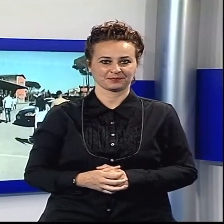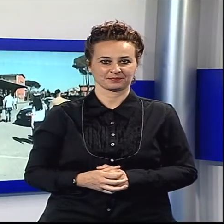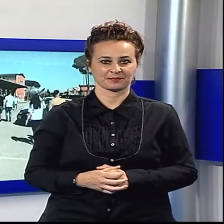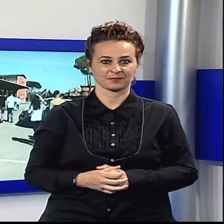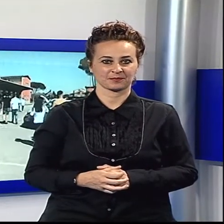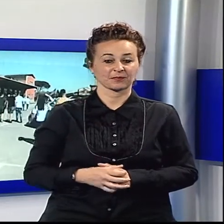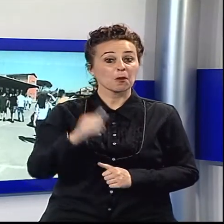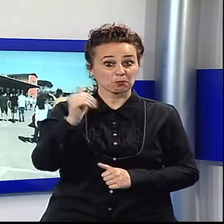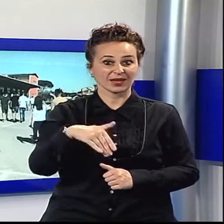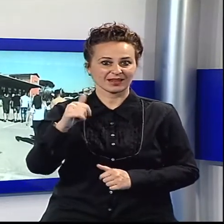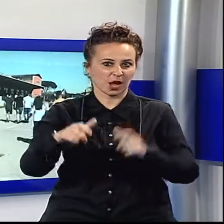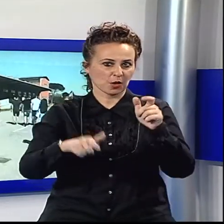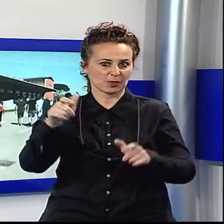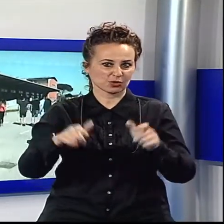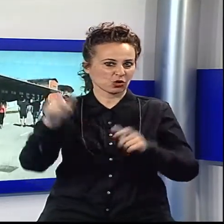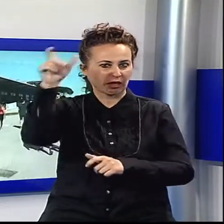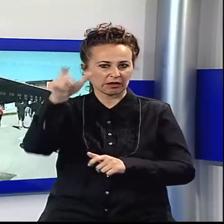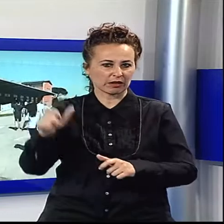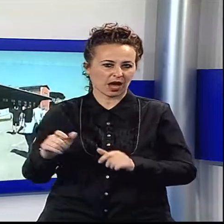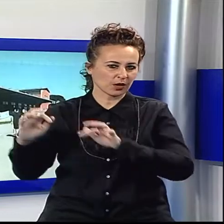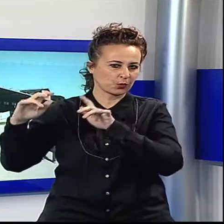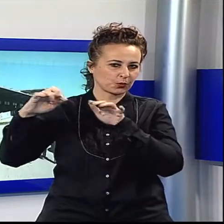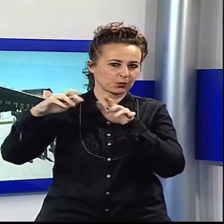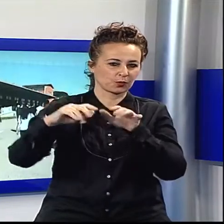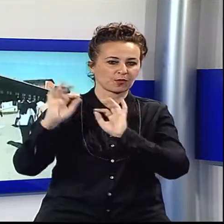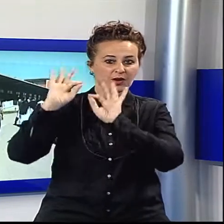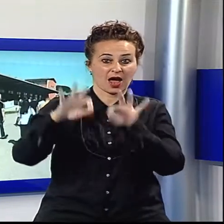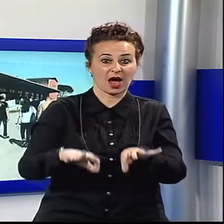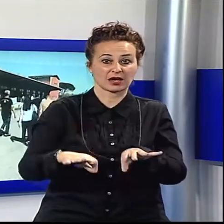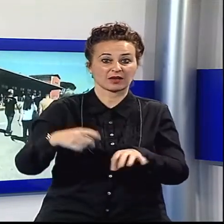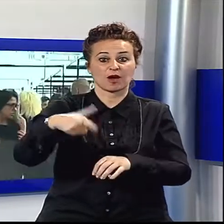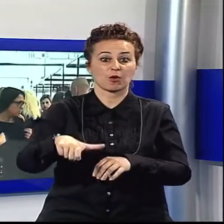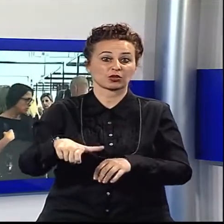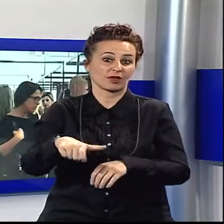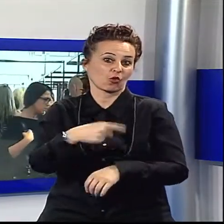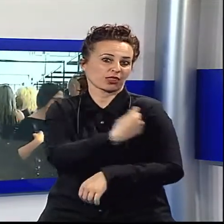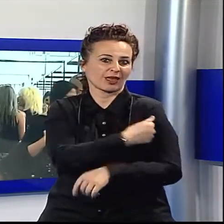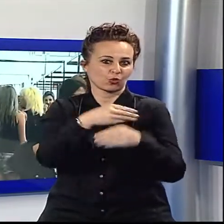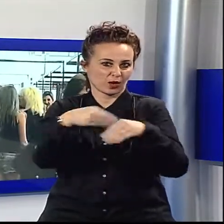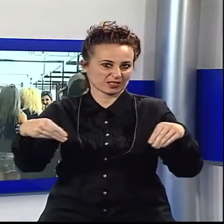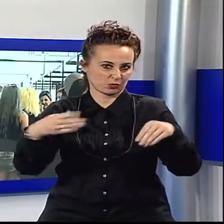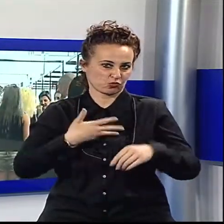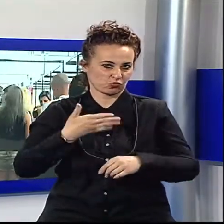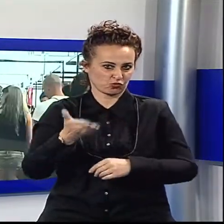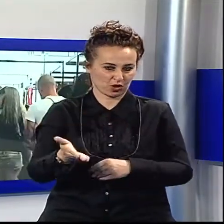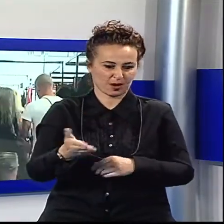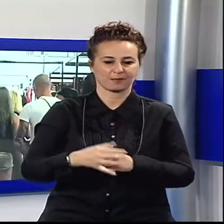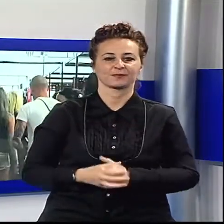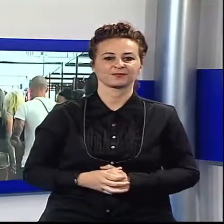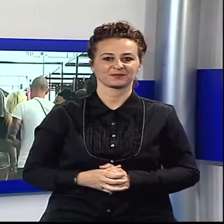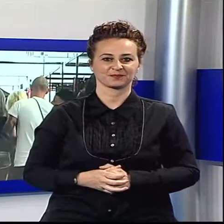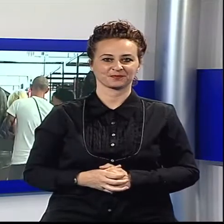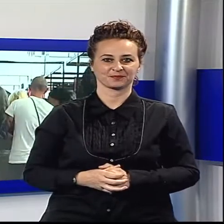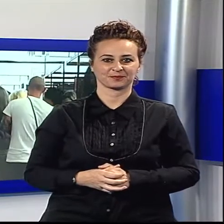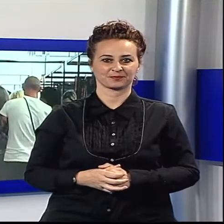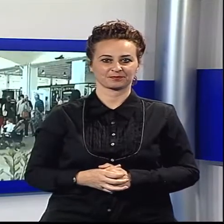Migliaia di persone da tutta Italia al Polo Fiere di Lucca per l'ultima giornata del Lucca Tattoo Expo, la Kermesse dedicata al mondo dei